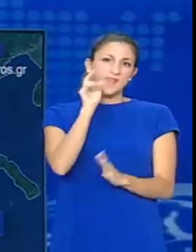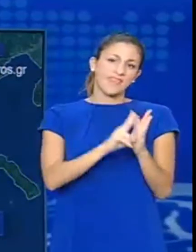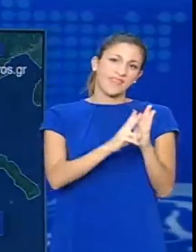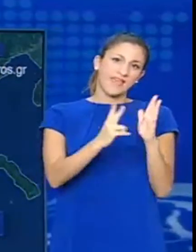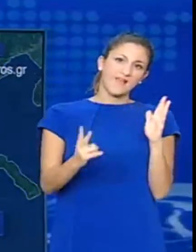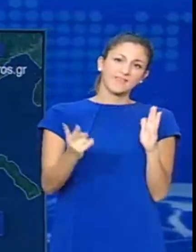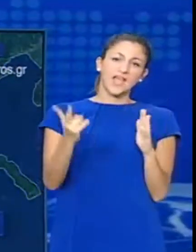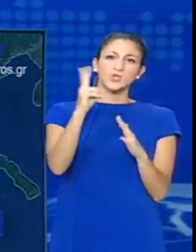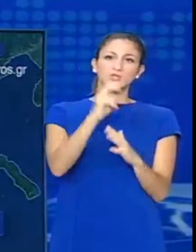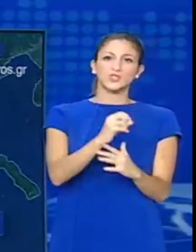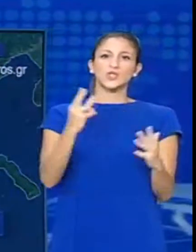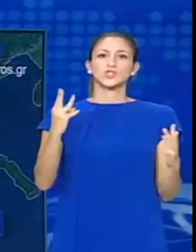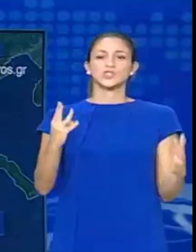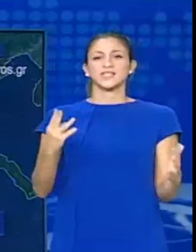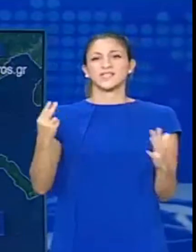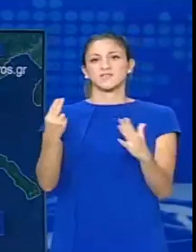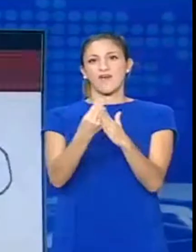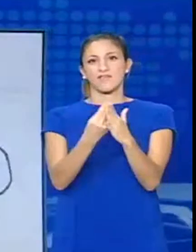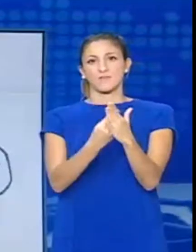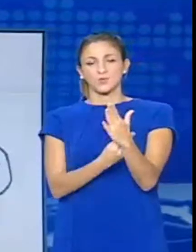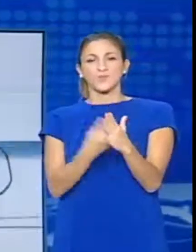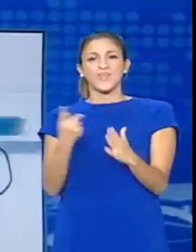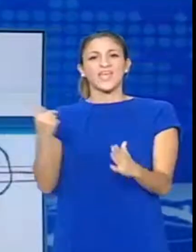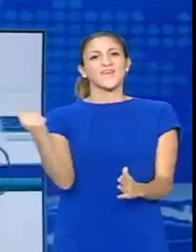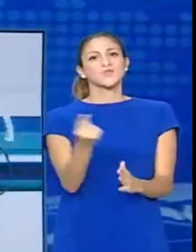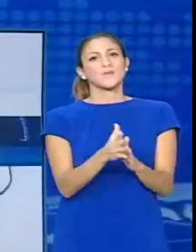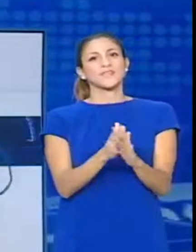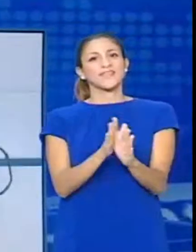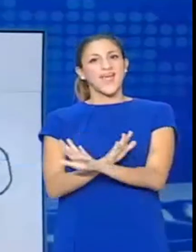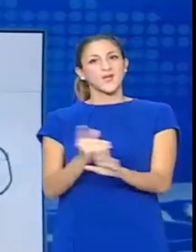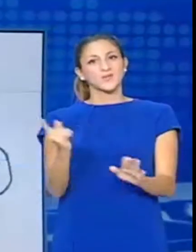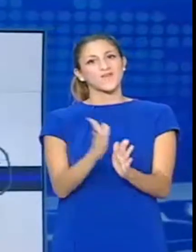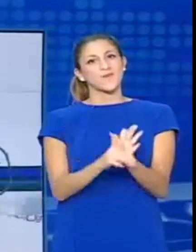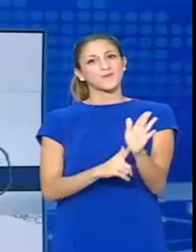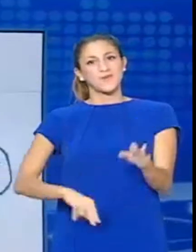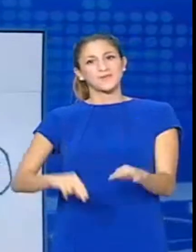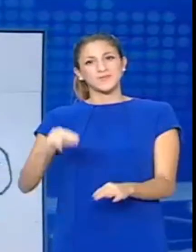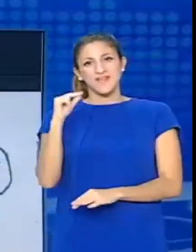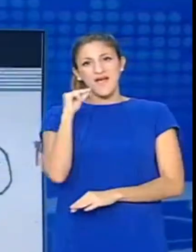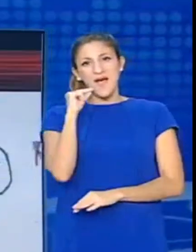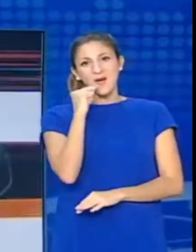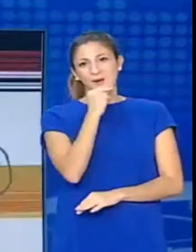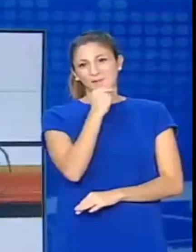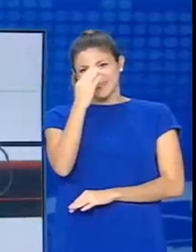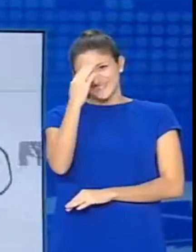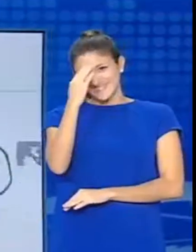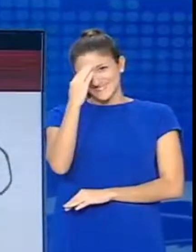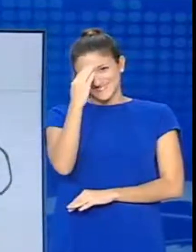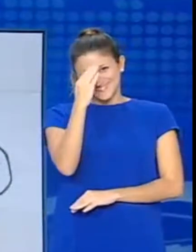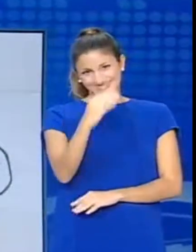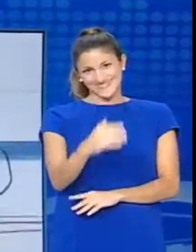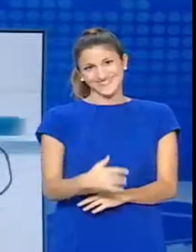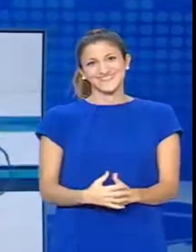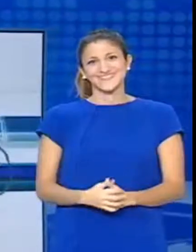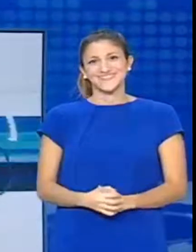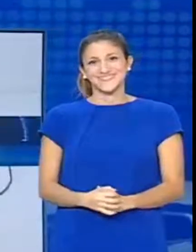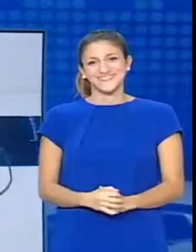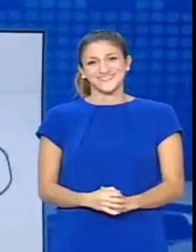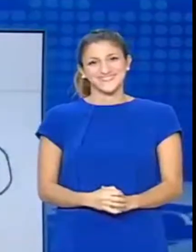17 έως 24 βαθμούς Κελσίου. Στο σημείο αυτό το βελτίο στο νοηματικό ολοκληρώθηκε η επόμενη ενημέρωση από το Sky στις 7.